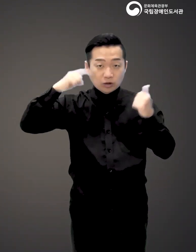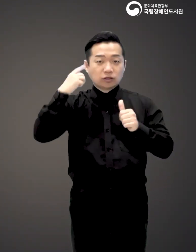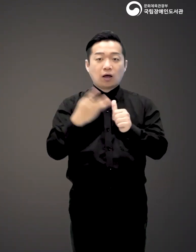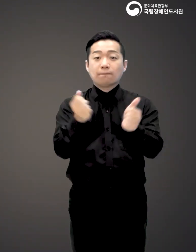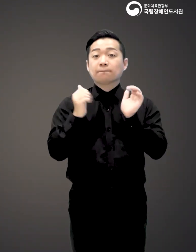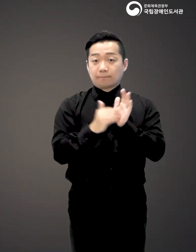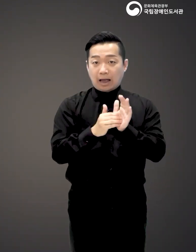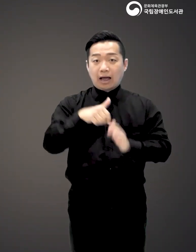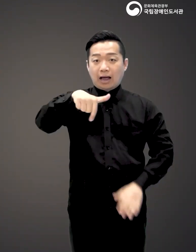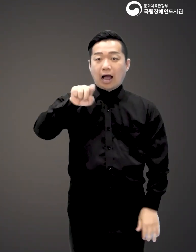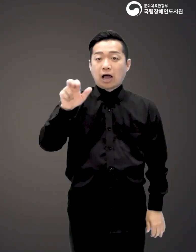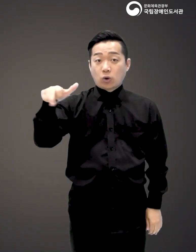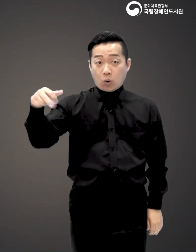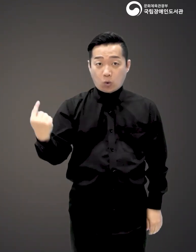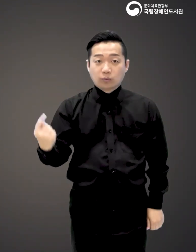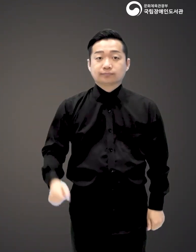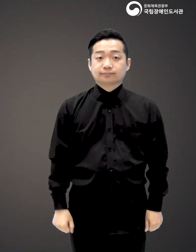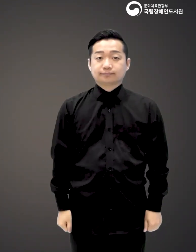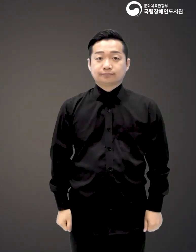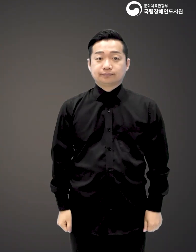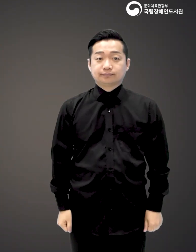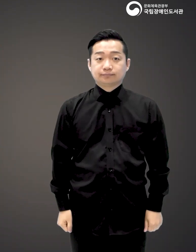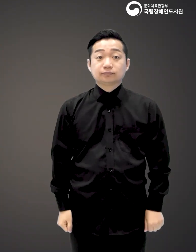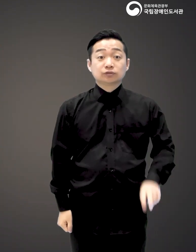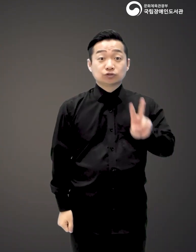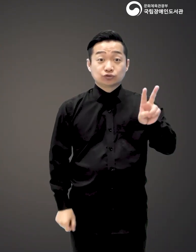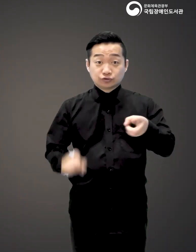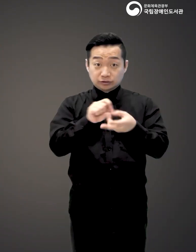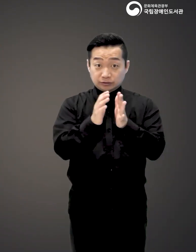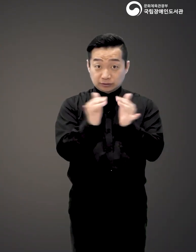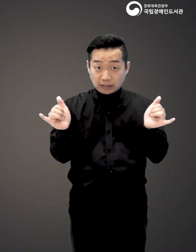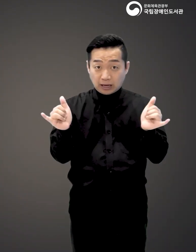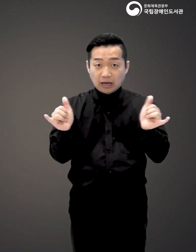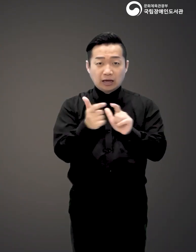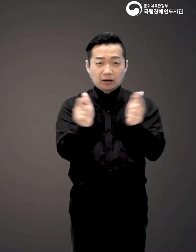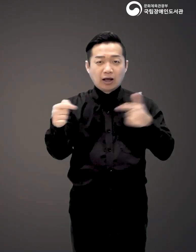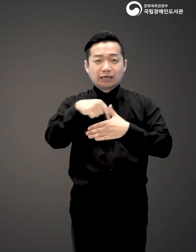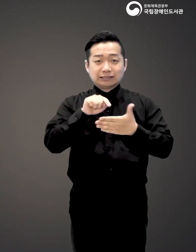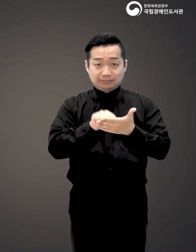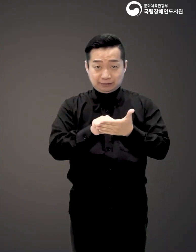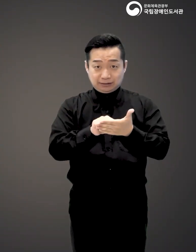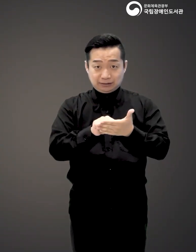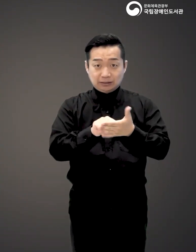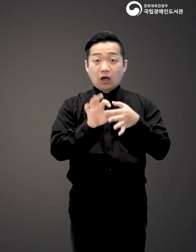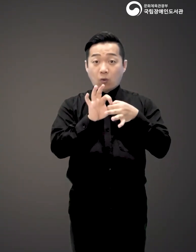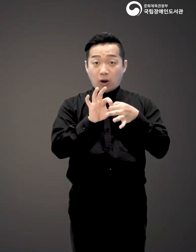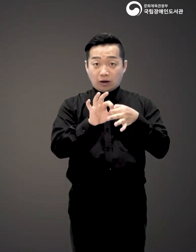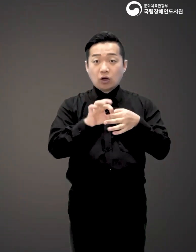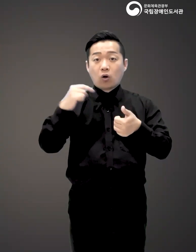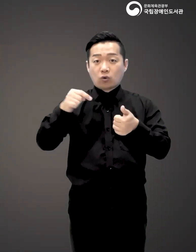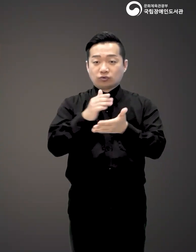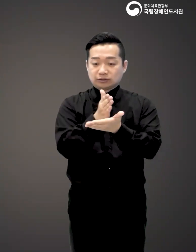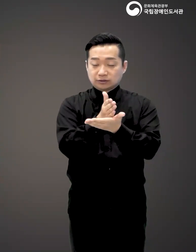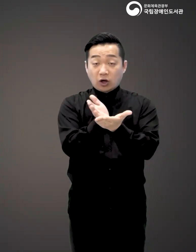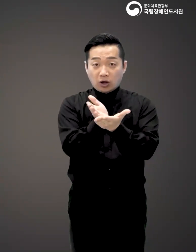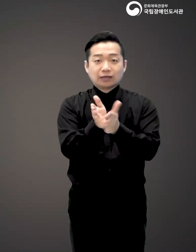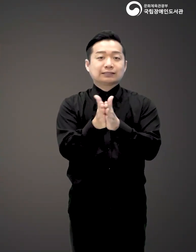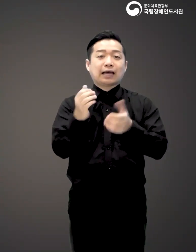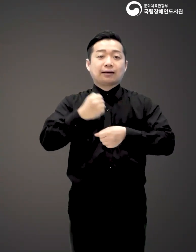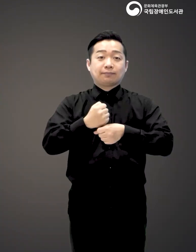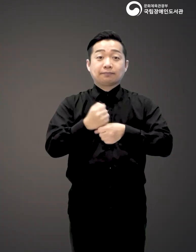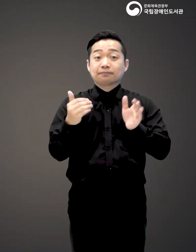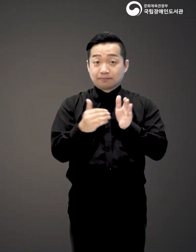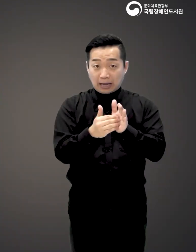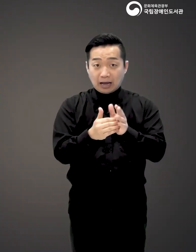석사과정을 수요한 이나가키 가요코 이 두 저자는 모두 다양한 심리학과 교육 관련 저서를 펼쳐냈는데요.